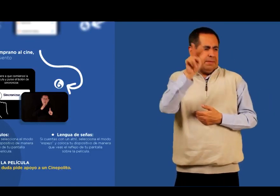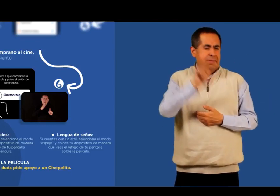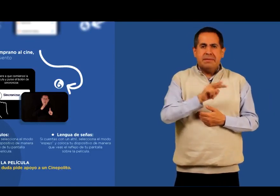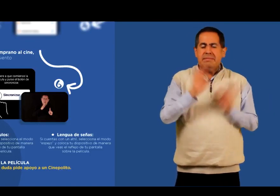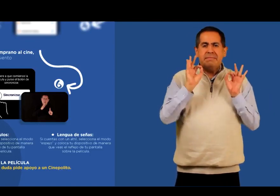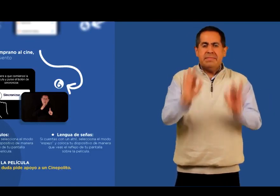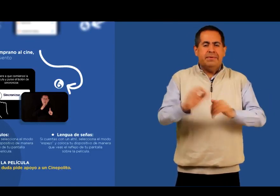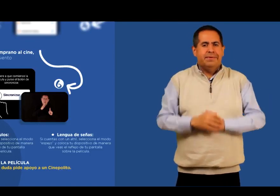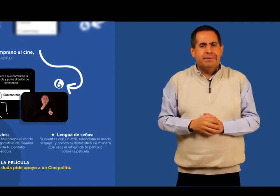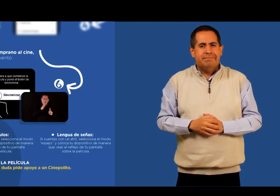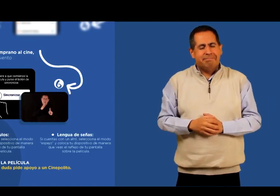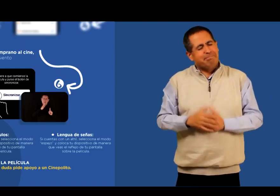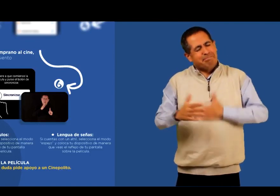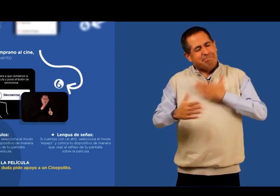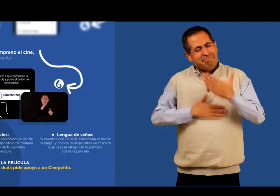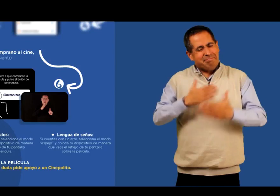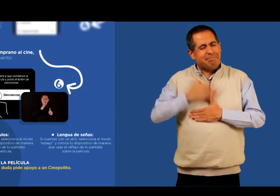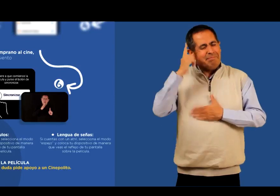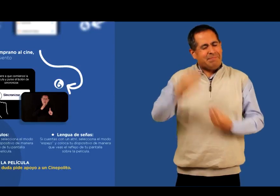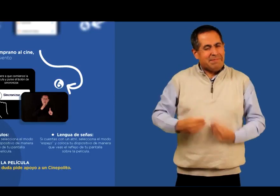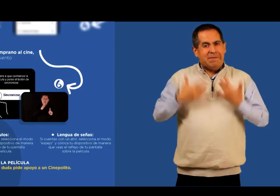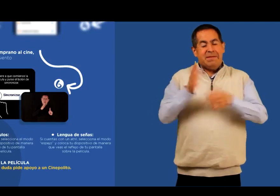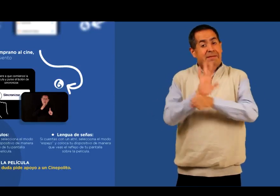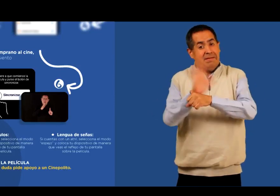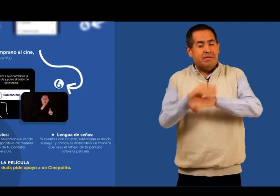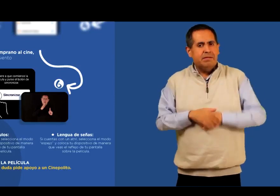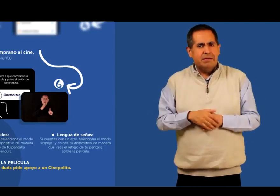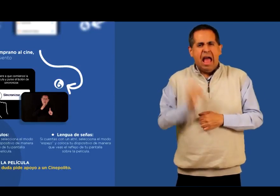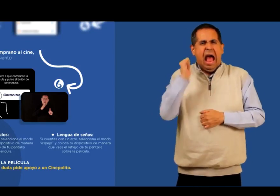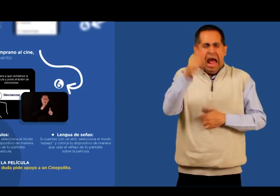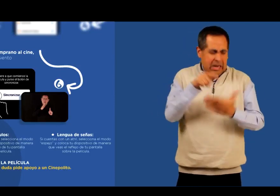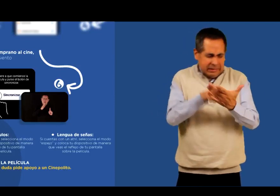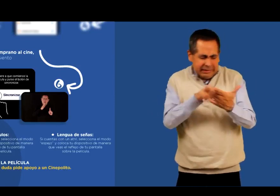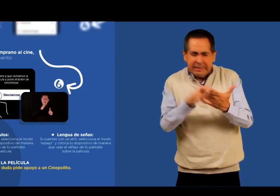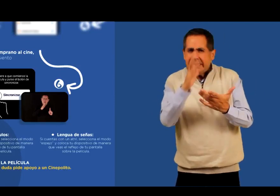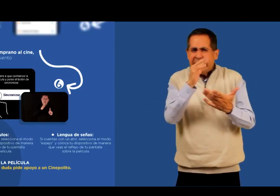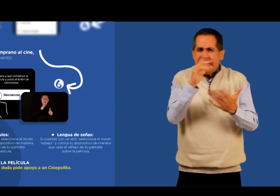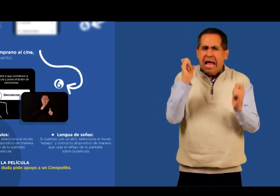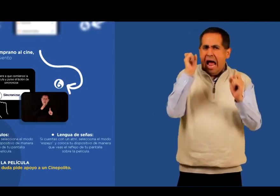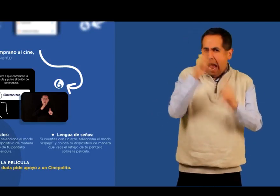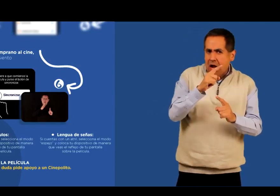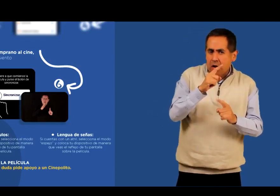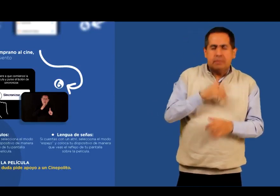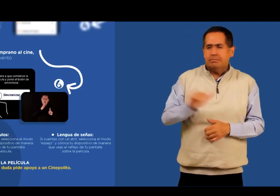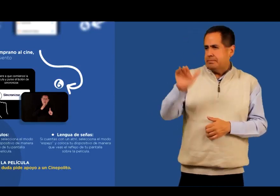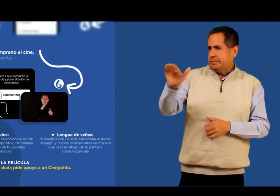Lengua de señas Selecciona modo. En caso de que cuentes con un atril, selecciona el modo espejo